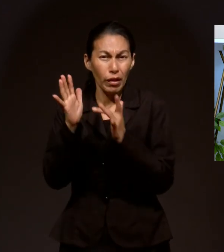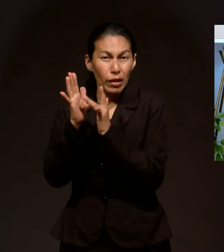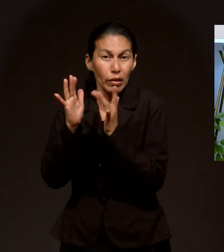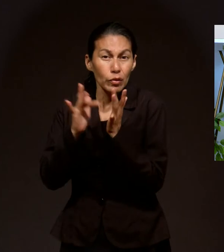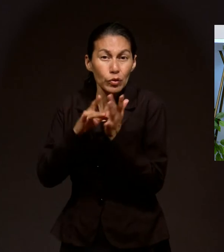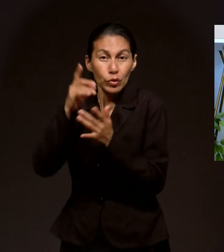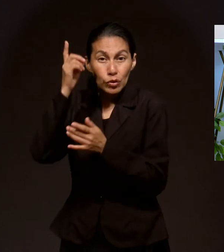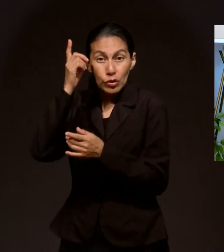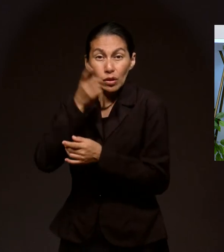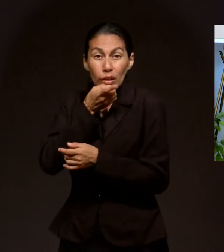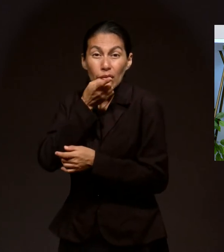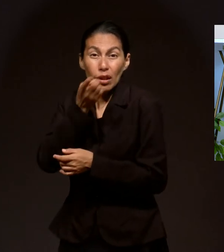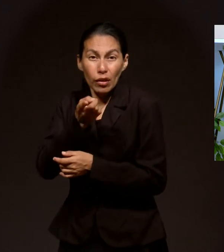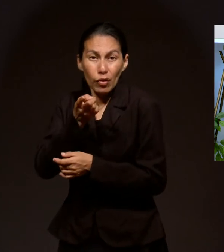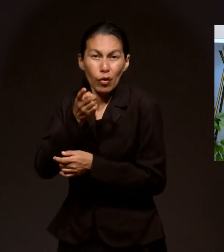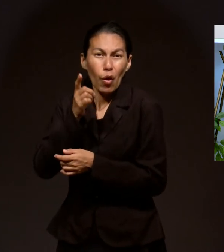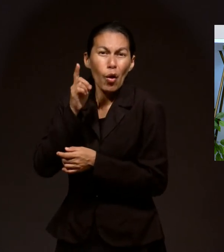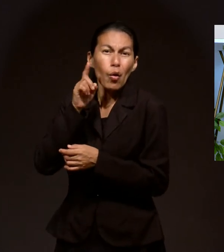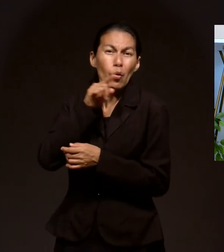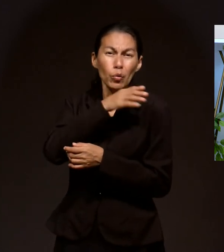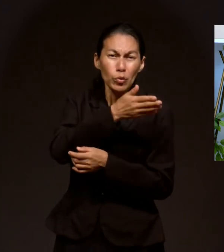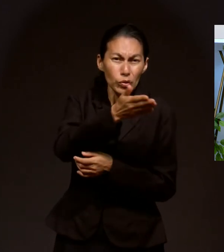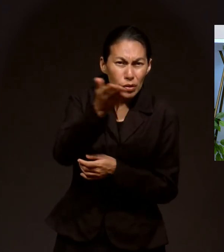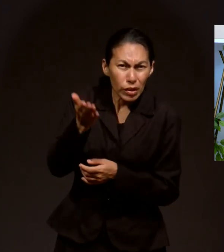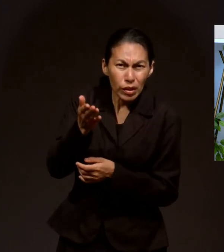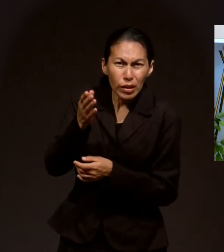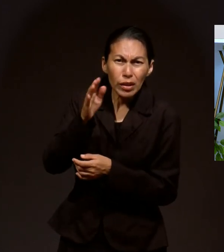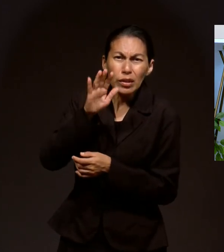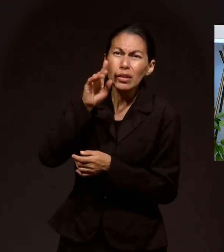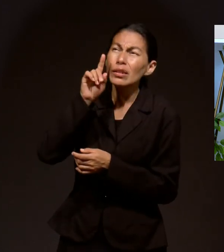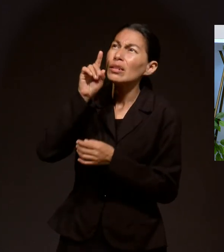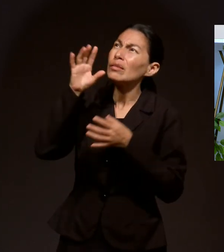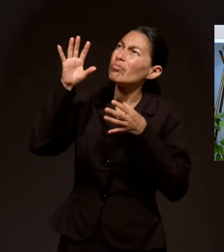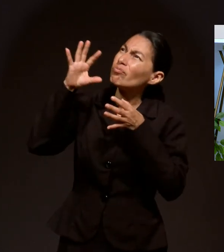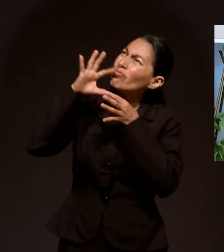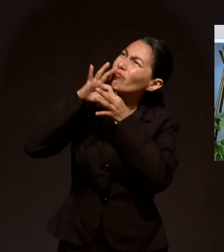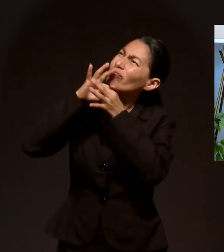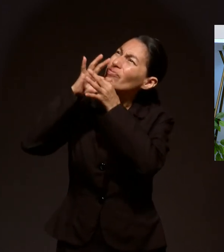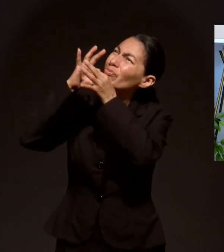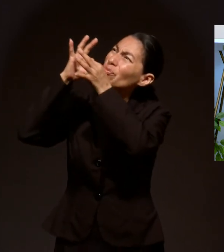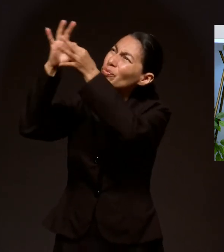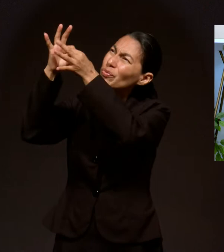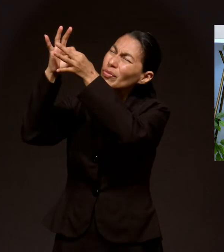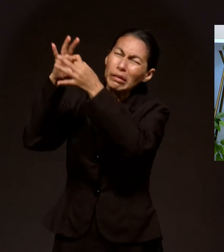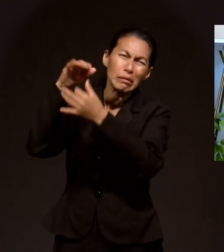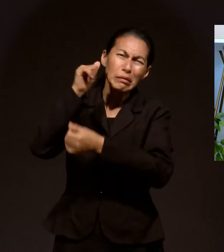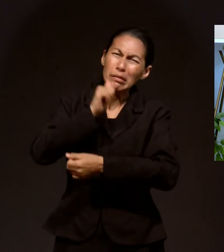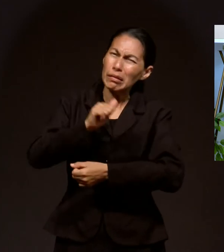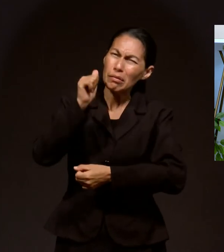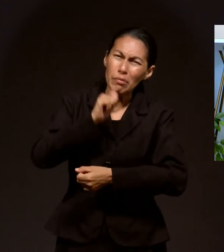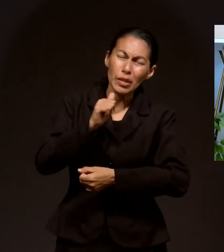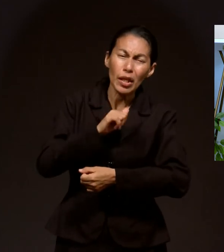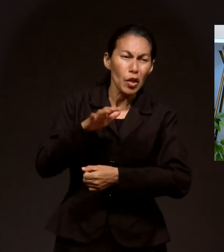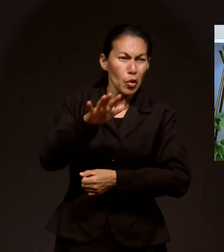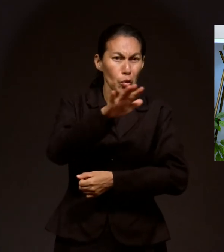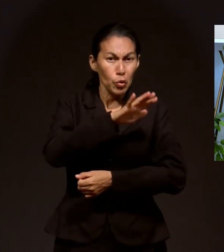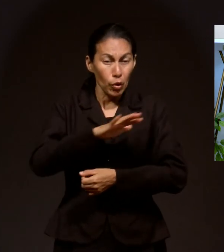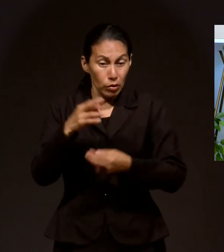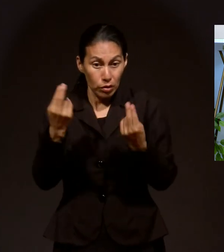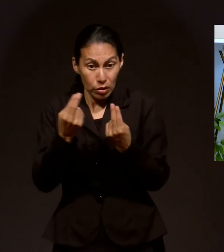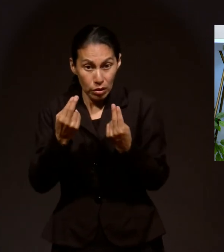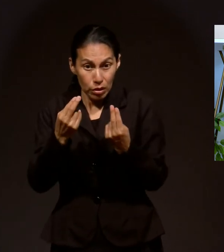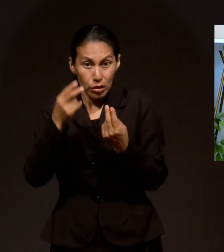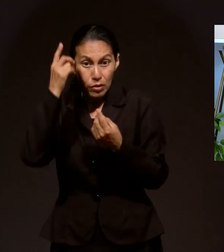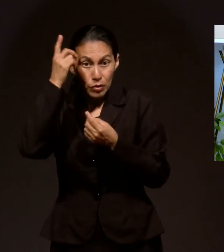busquen el reino de Dios y todo lo demás se dará por añadidura, refiriéndose a todas